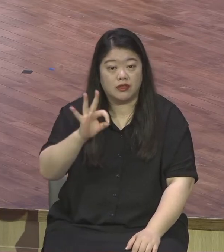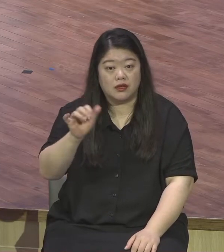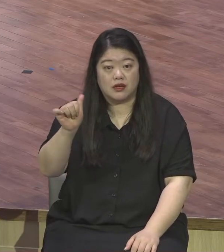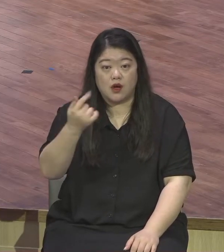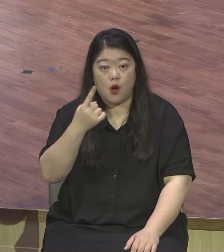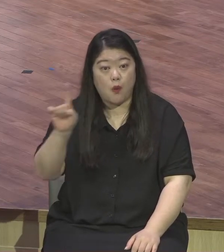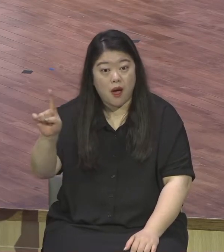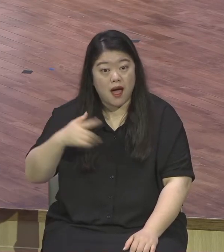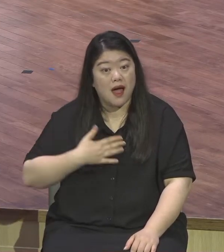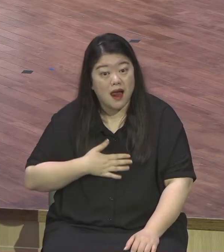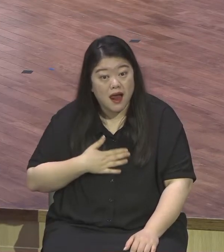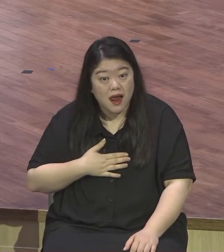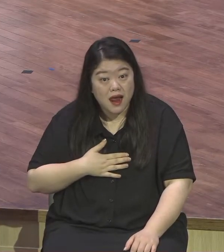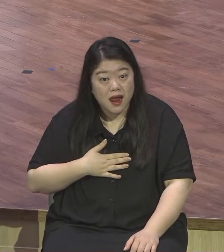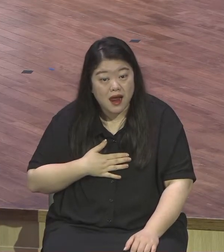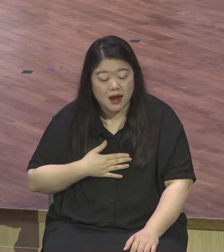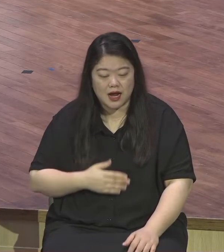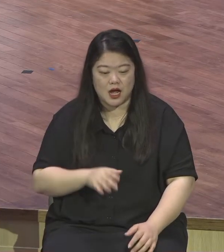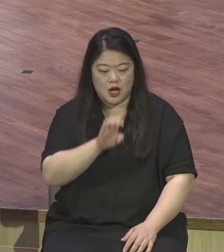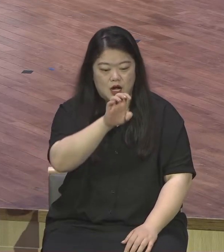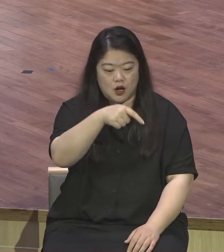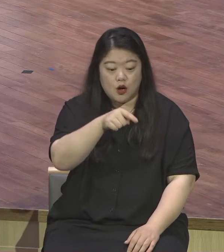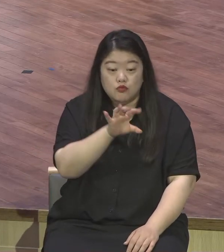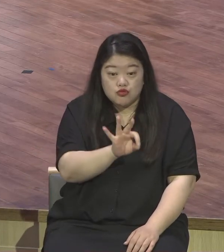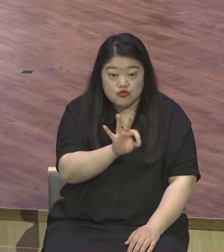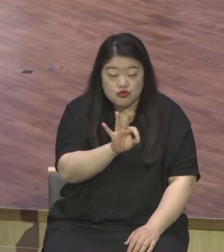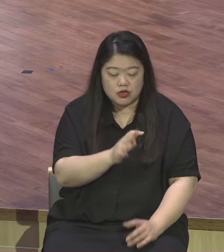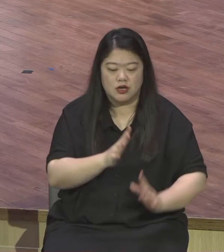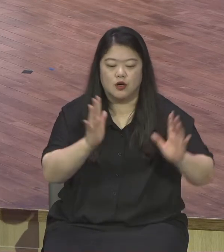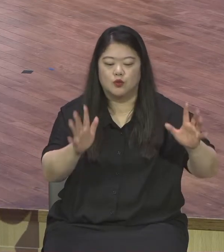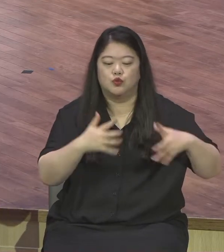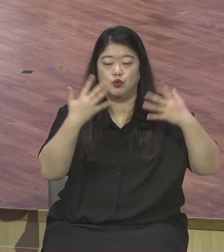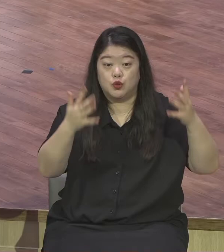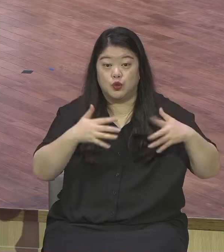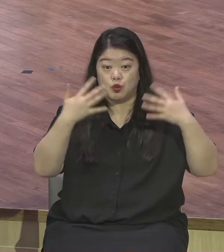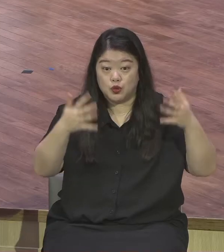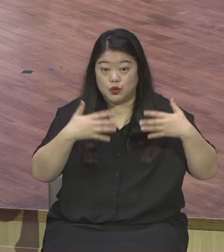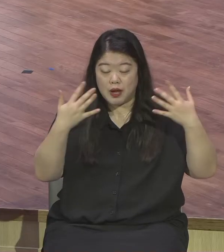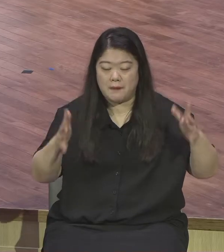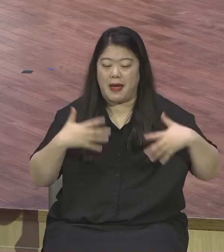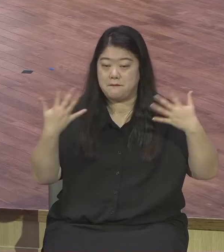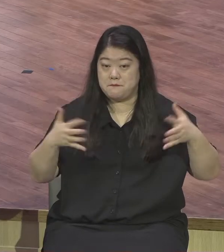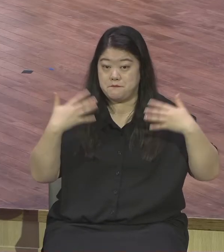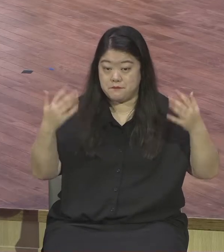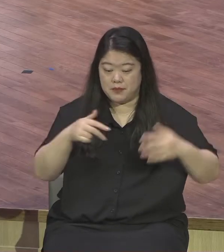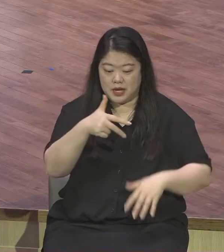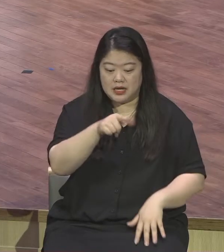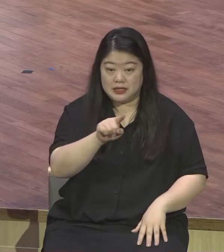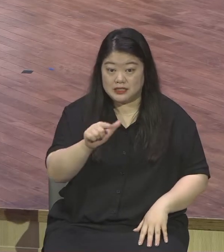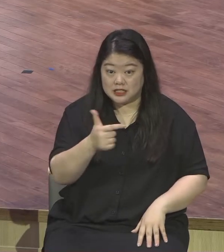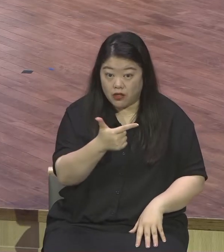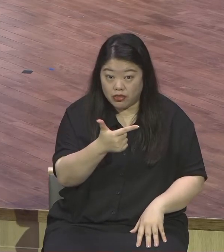바람 앞에 등불이라 매우 위급한 상황이 놓여있을 때